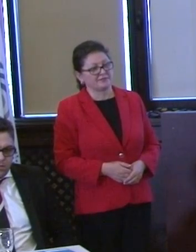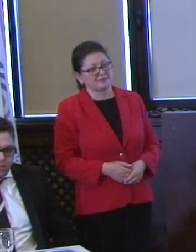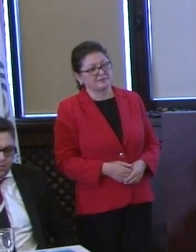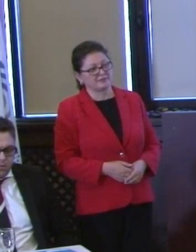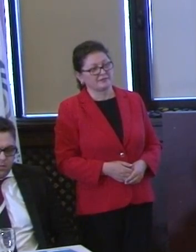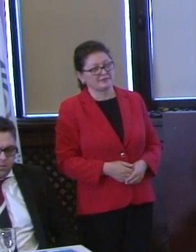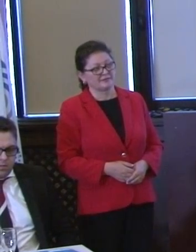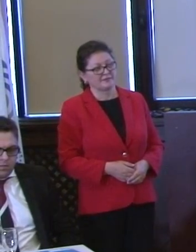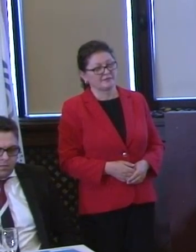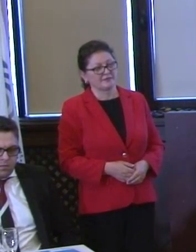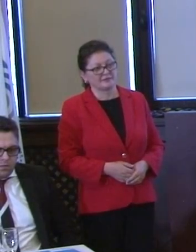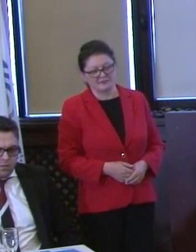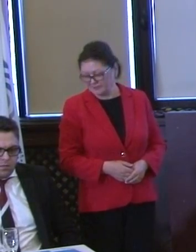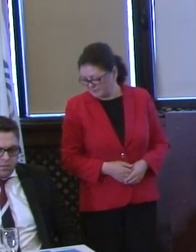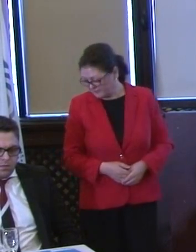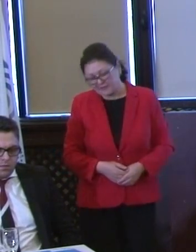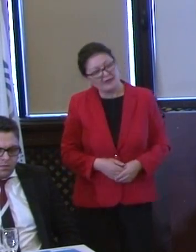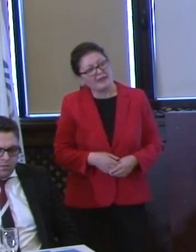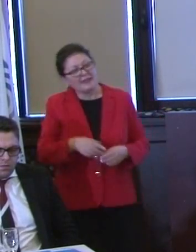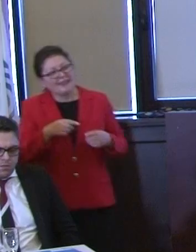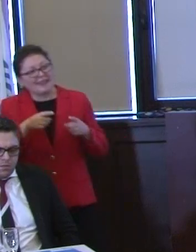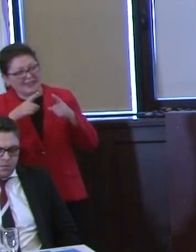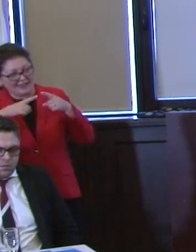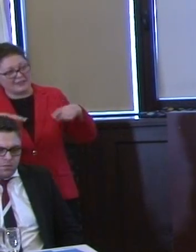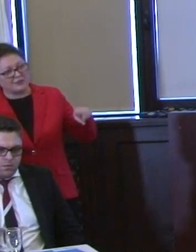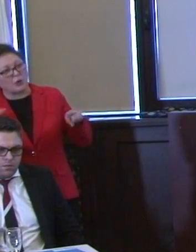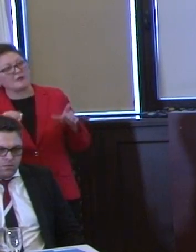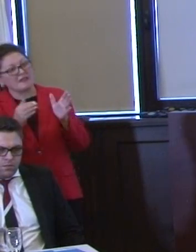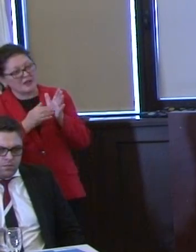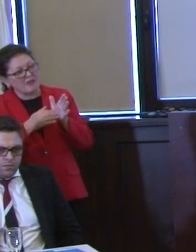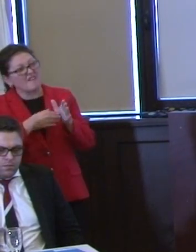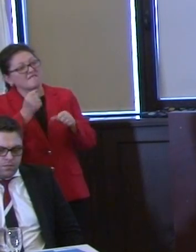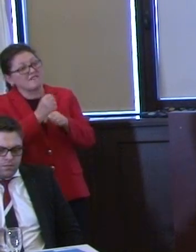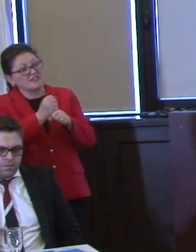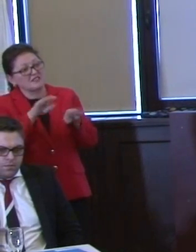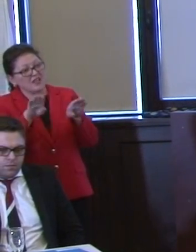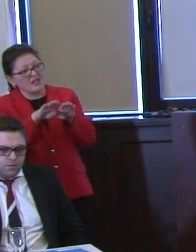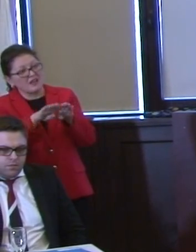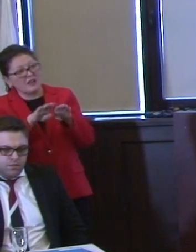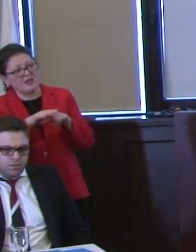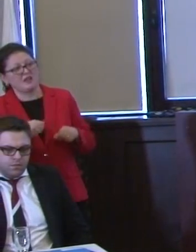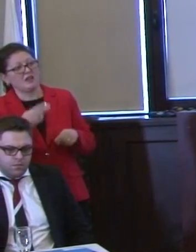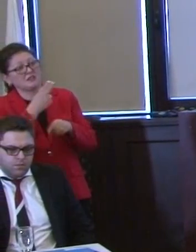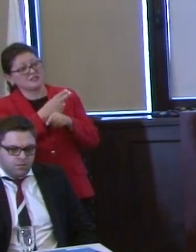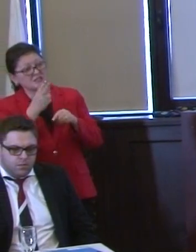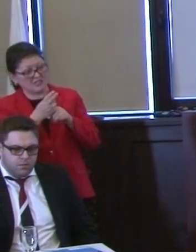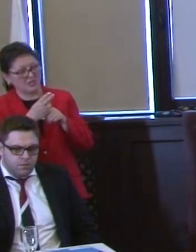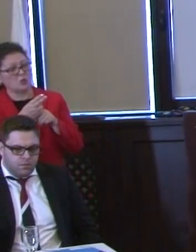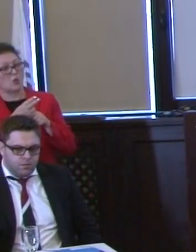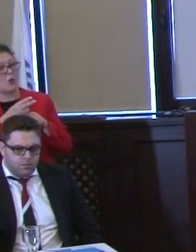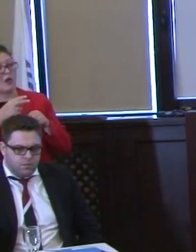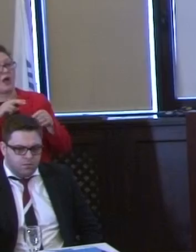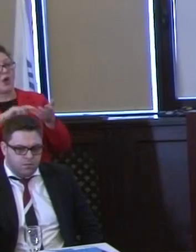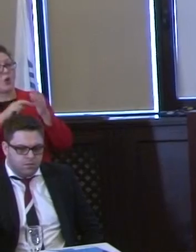oameni. Oameni care trebuie să-și facă datoria. Oamenii aceștia formează statul. Statul este format din oameni.